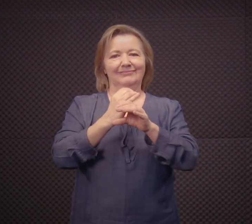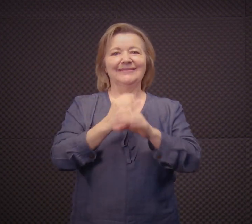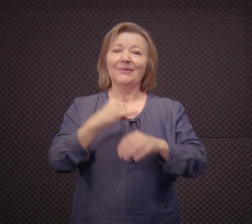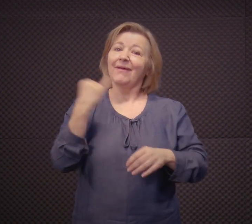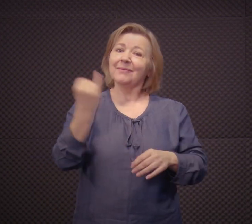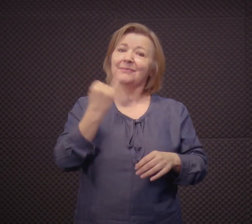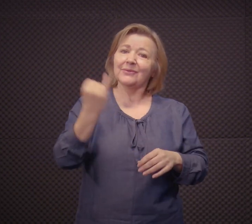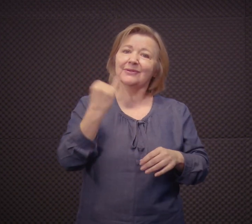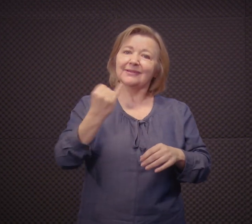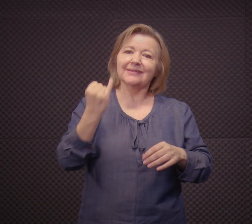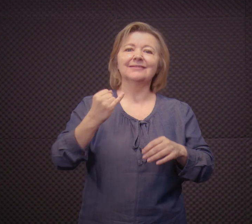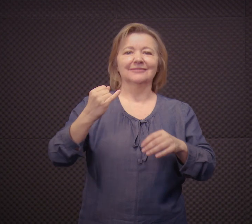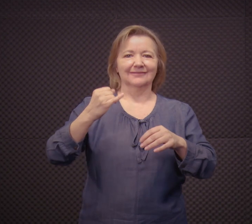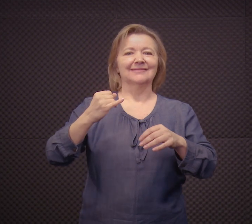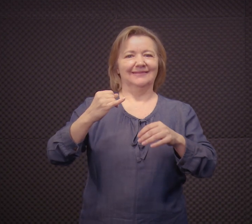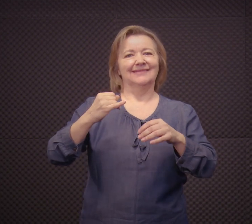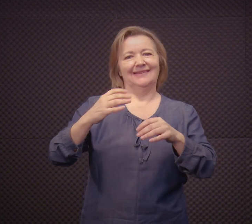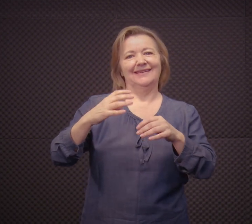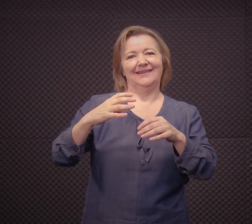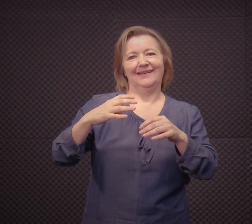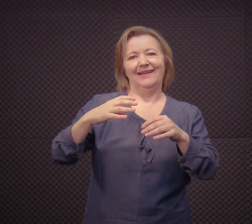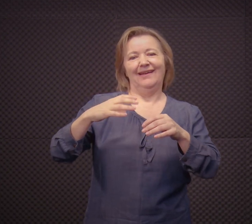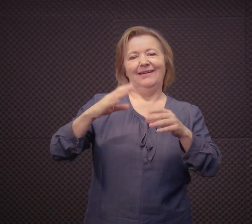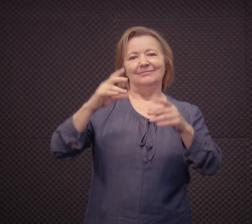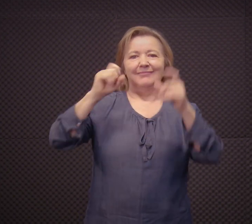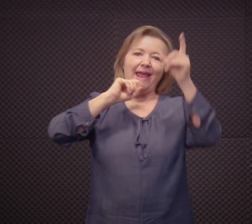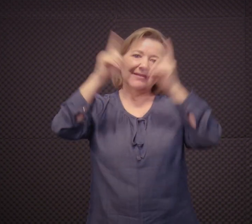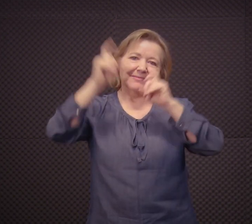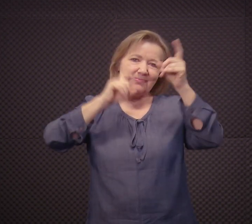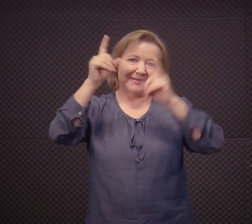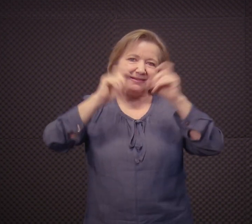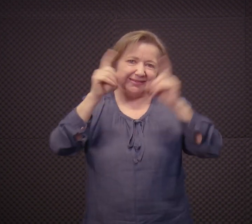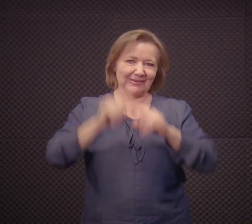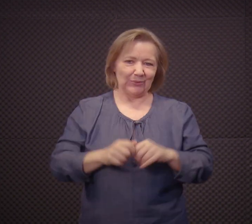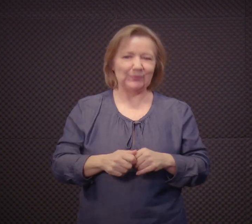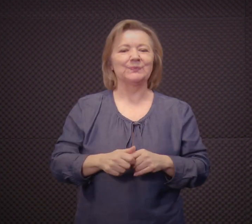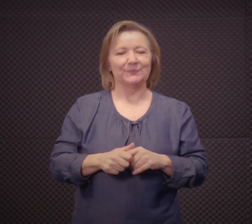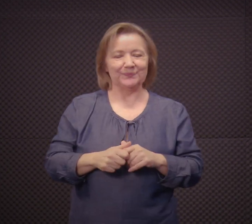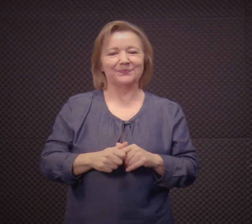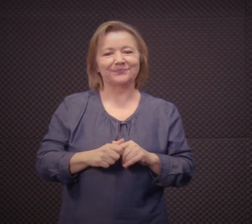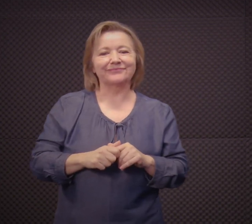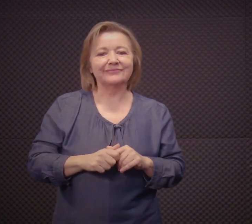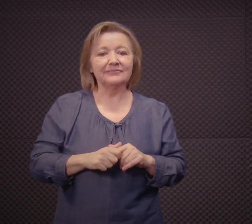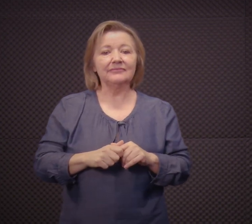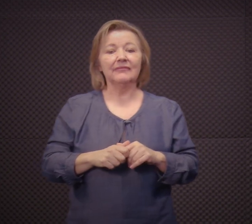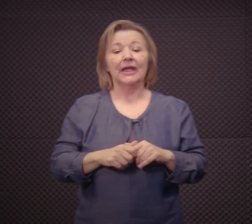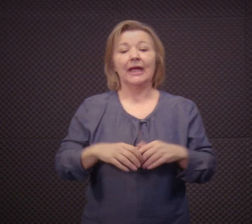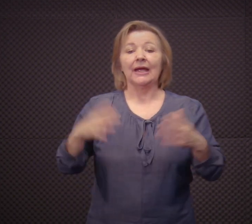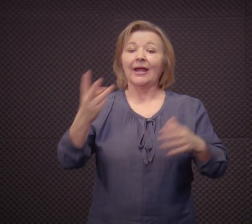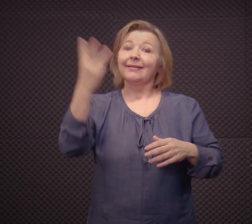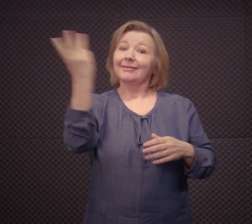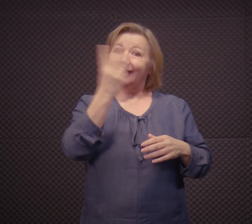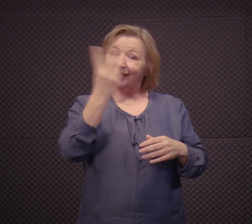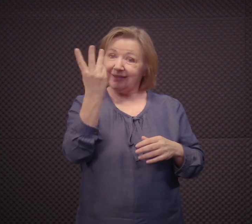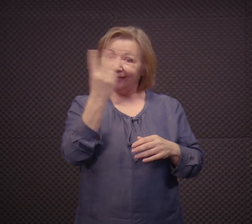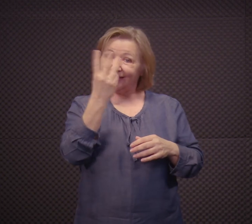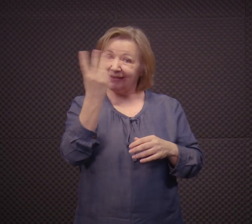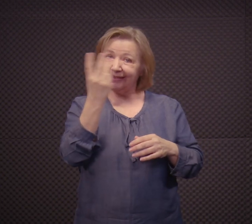sinais. Se não tem a expressão, a comunicação fica truncada, né? Então, por isso, a importância da expressão.